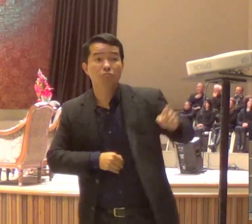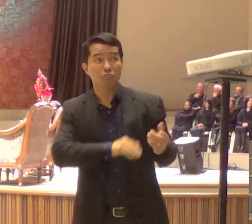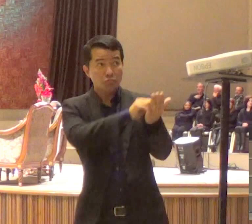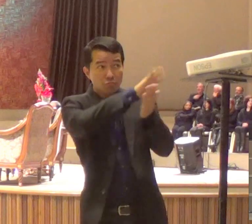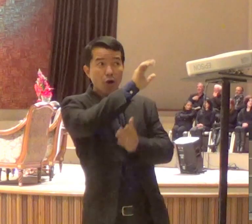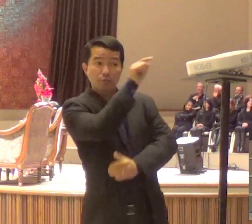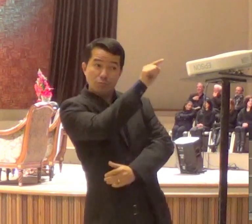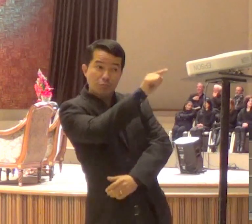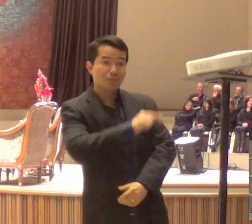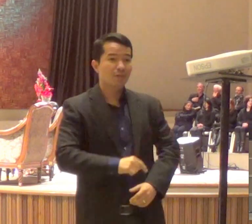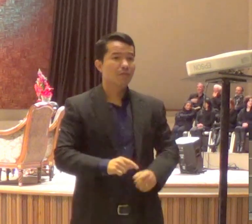voluntário,